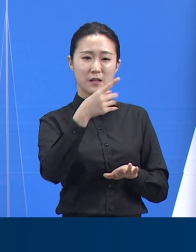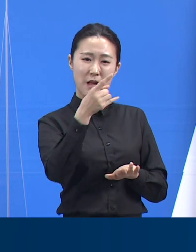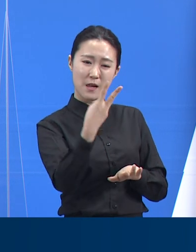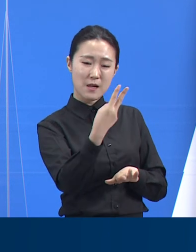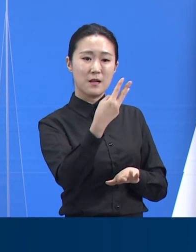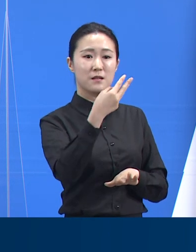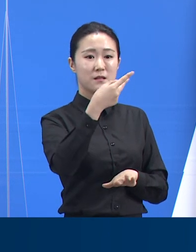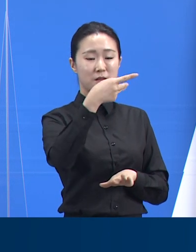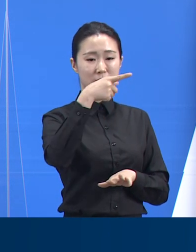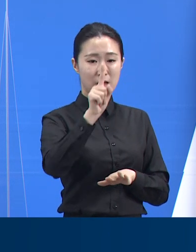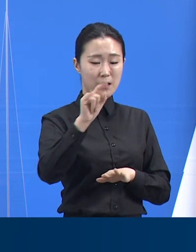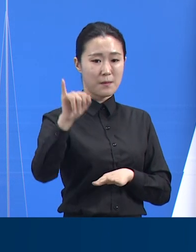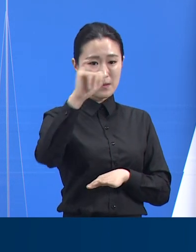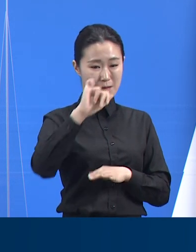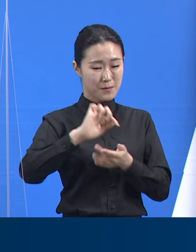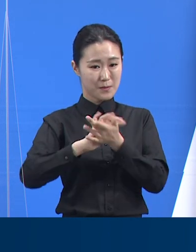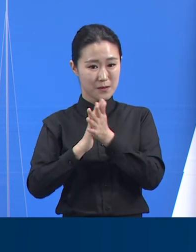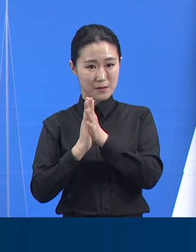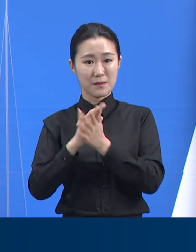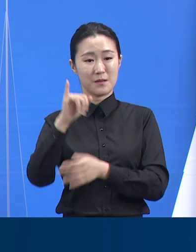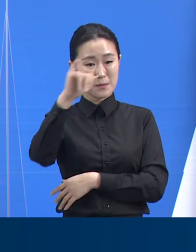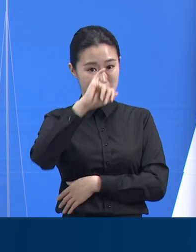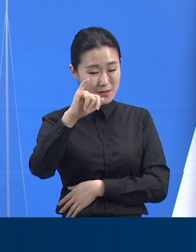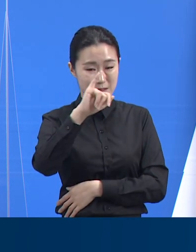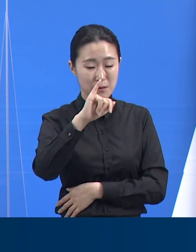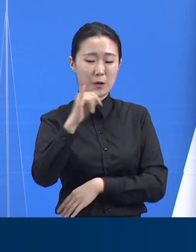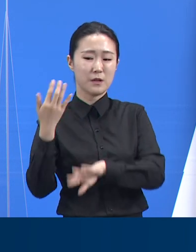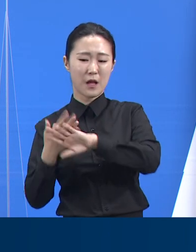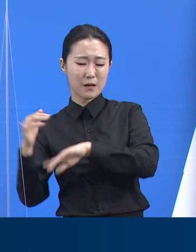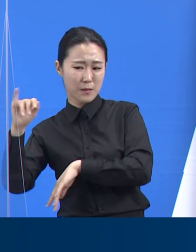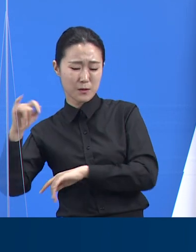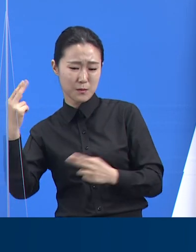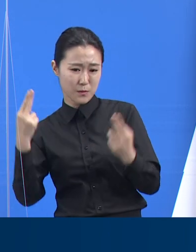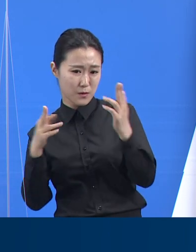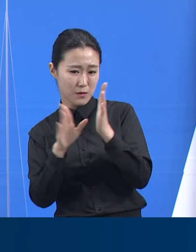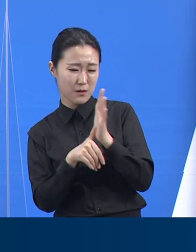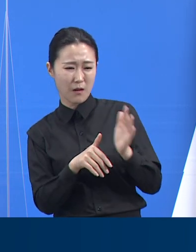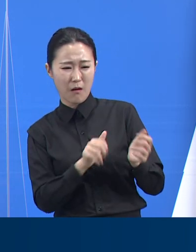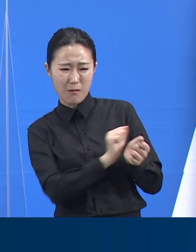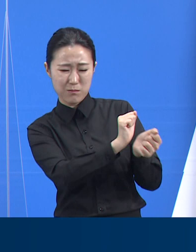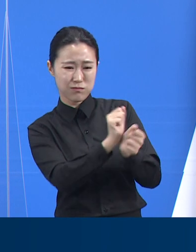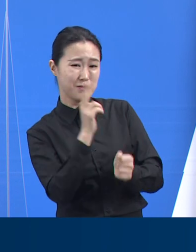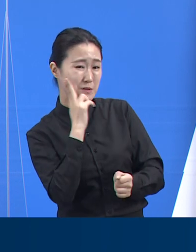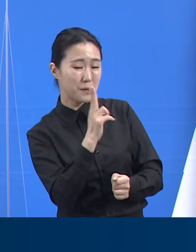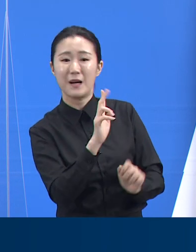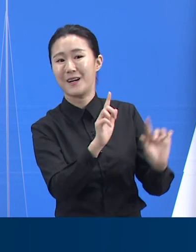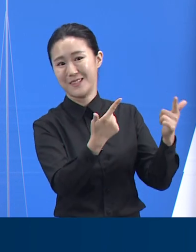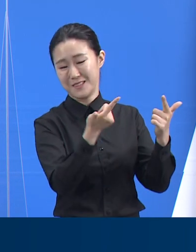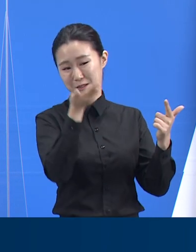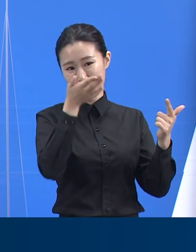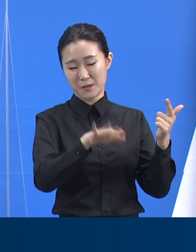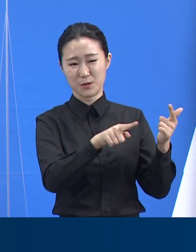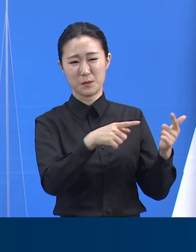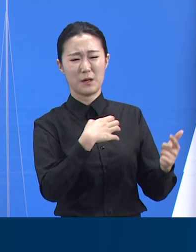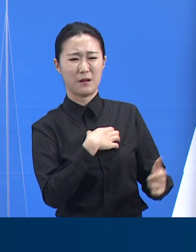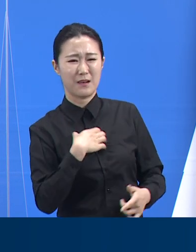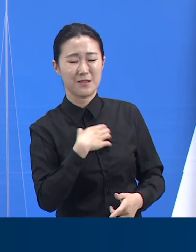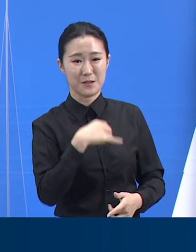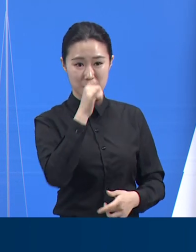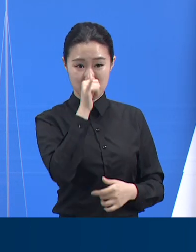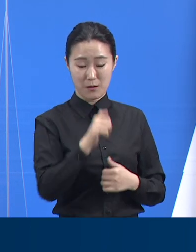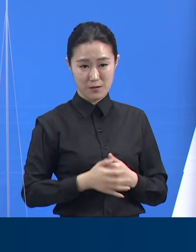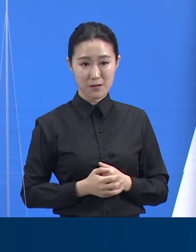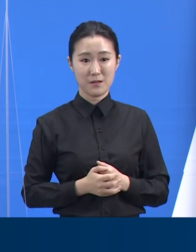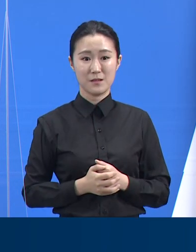중은 아니나 높은 전파력으로 코로나19의 재학산의 위험 요인이 될 가능성은 있습니다. 도내 델타 변이 확진자 중 아직